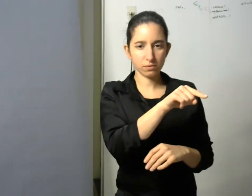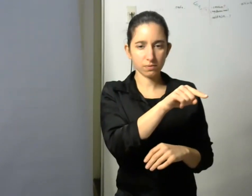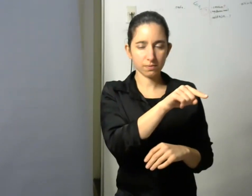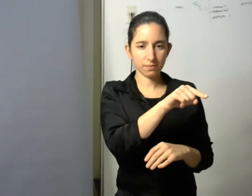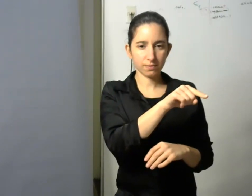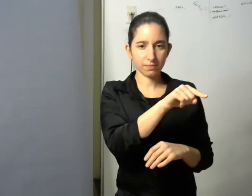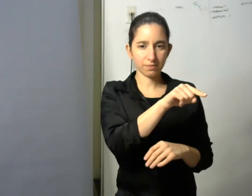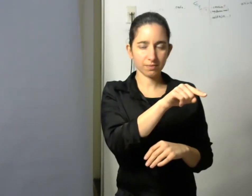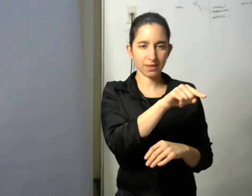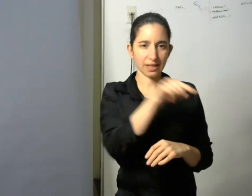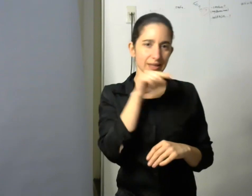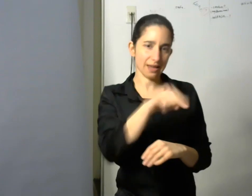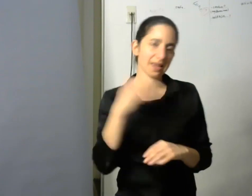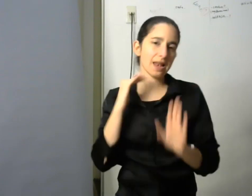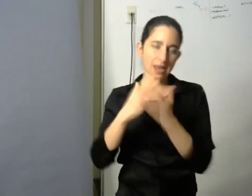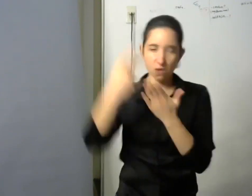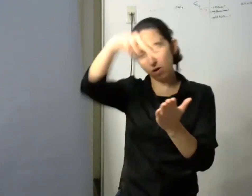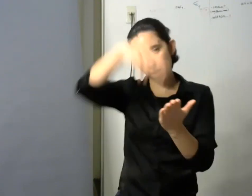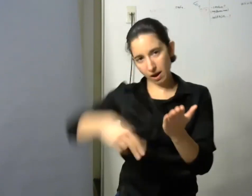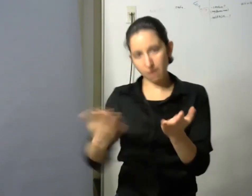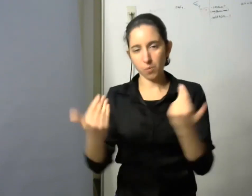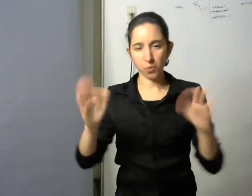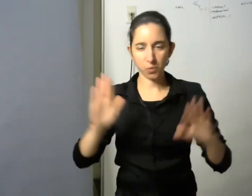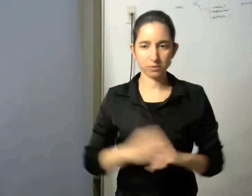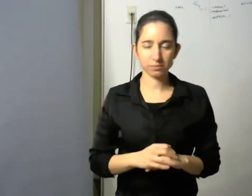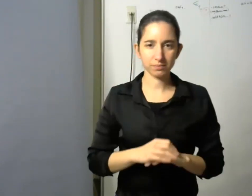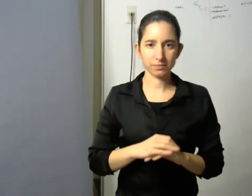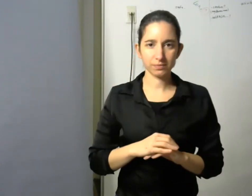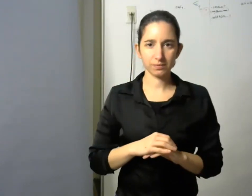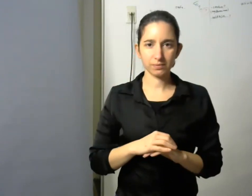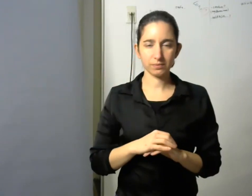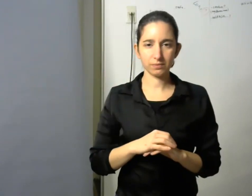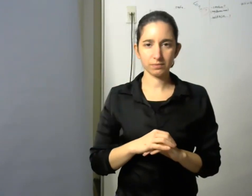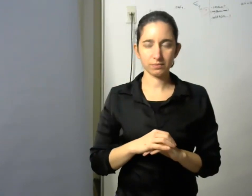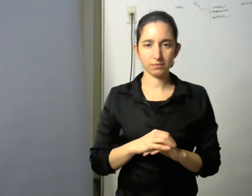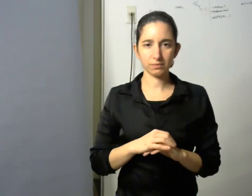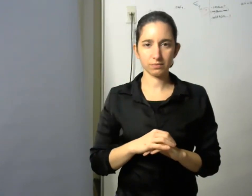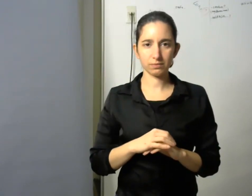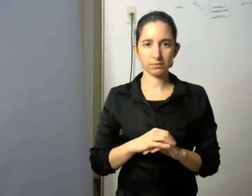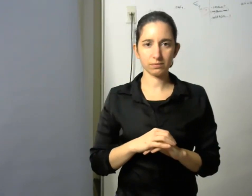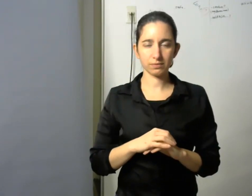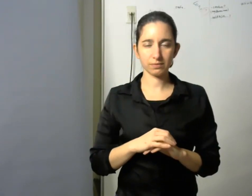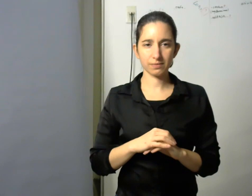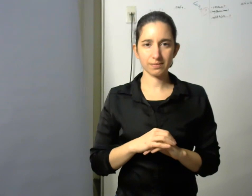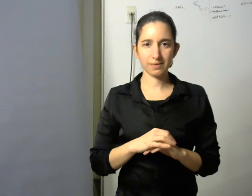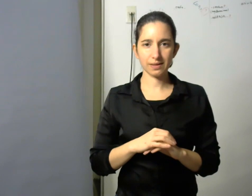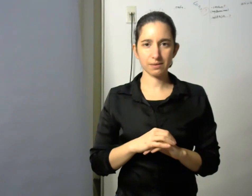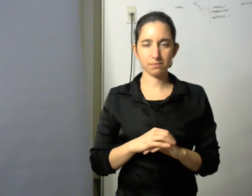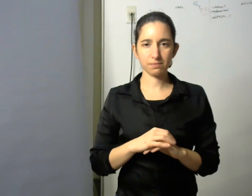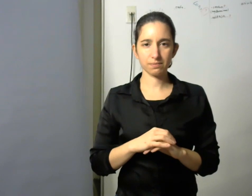consultar en el libro y pueden me dice un poco ruido vamos a